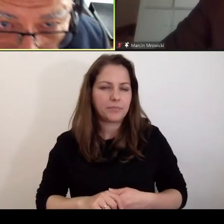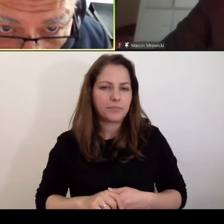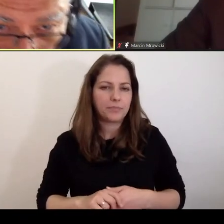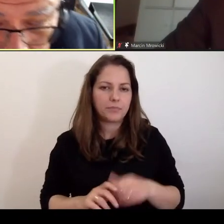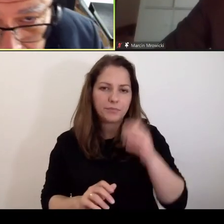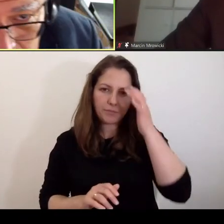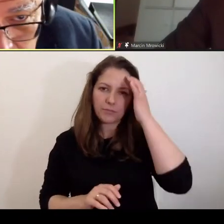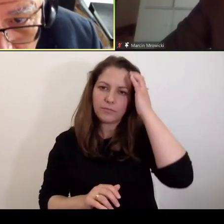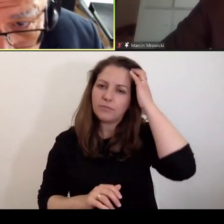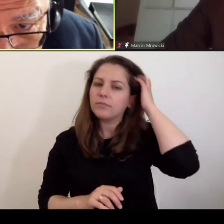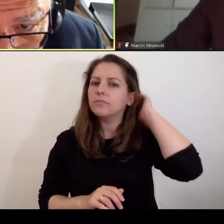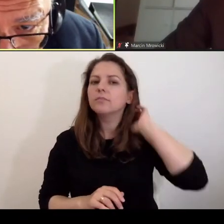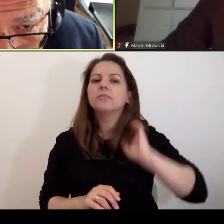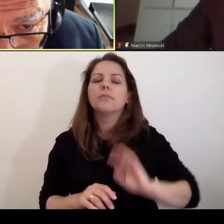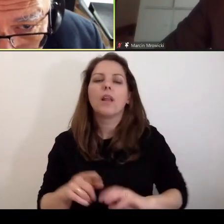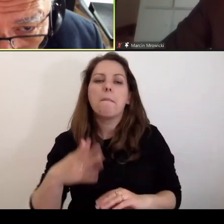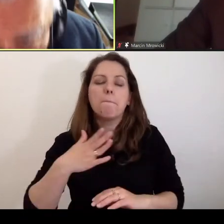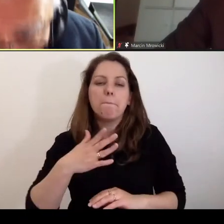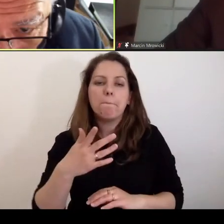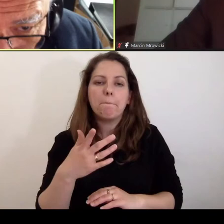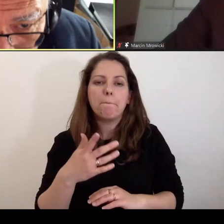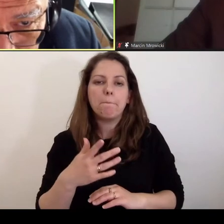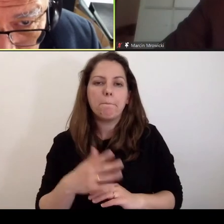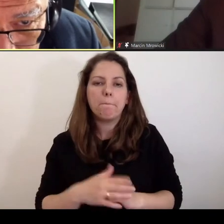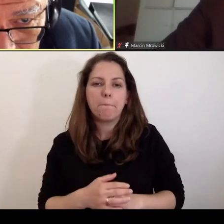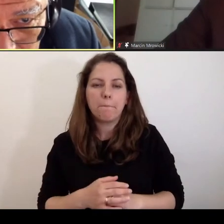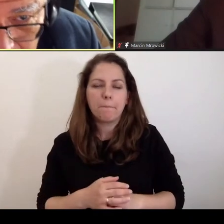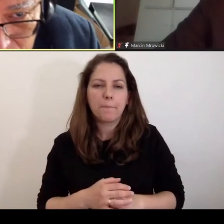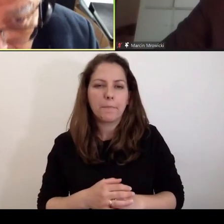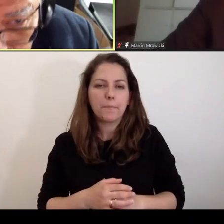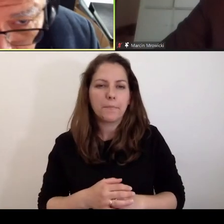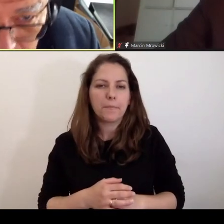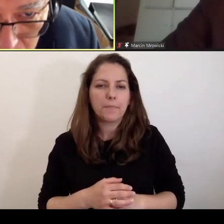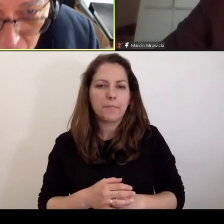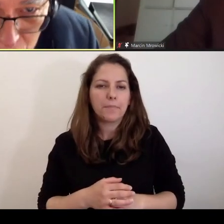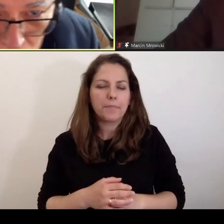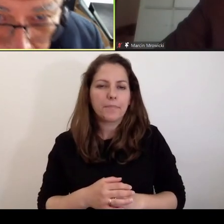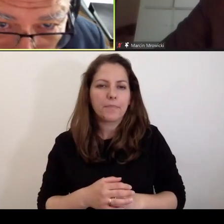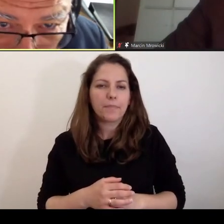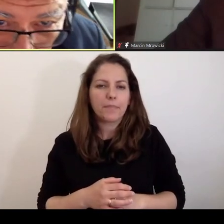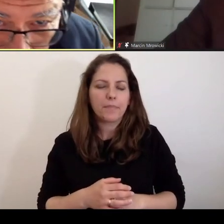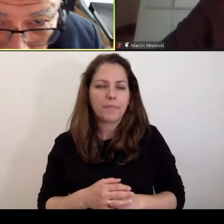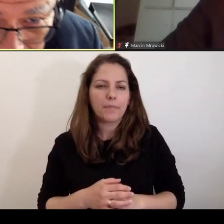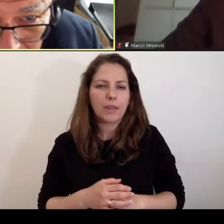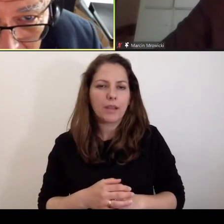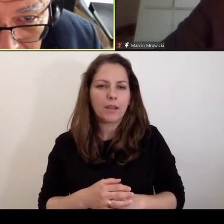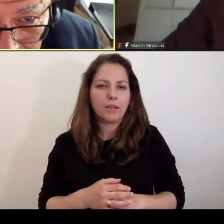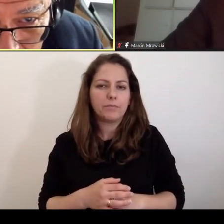o zbrodnię trzymamy w detention center, czyli w pudle.